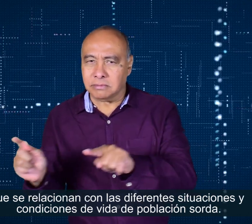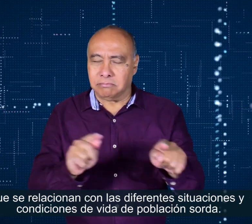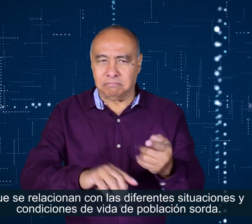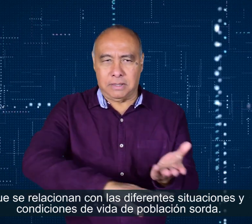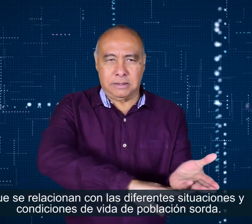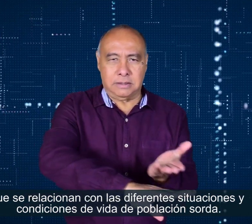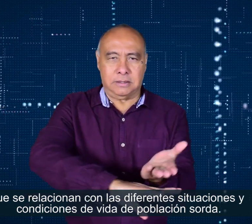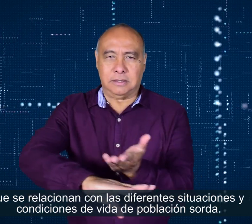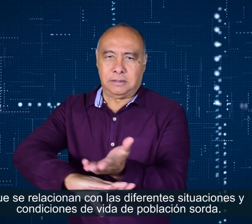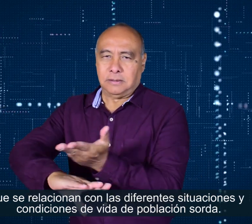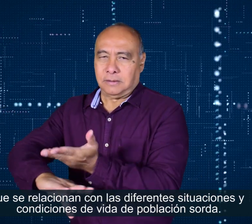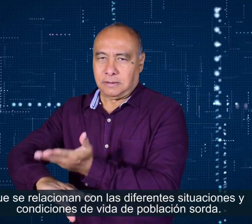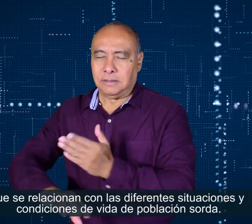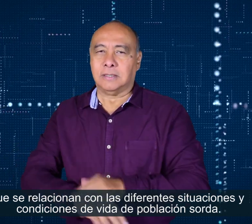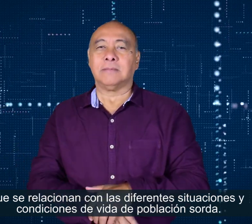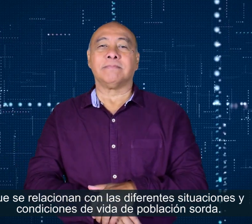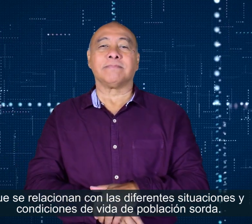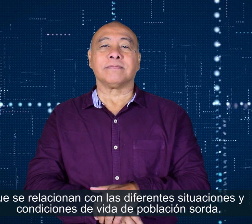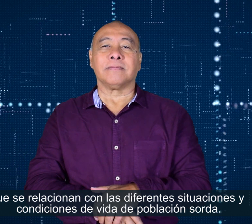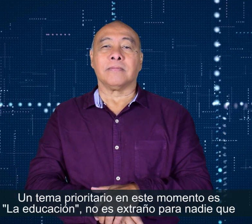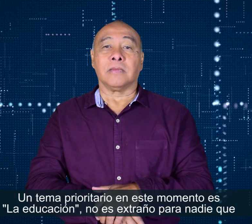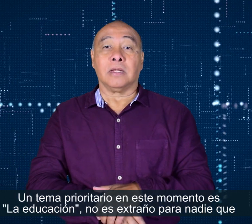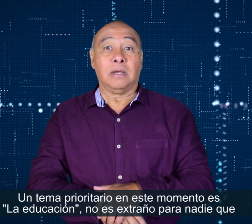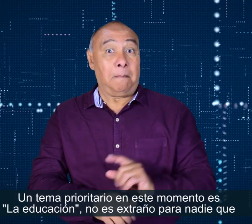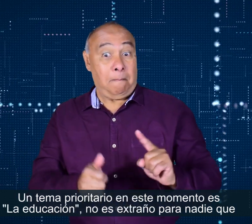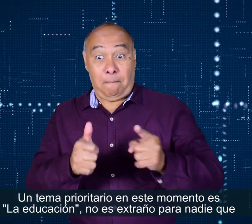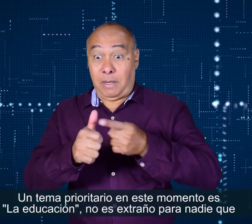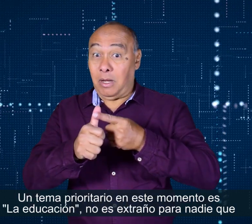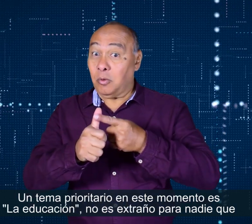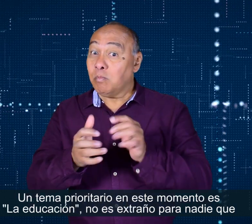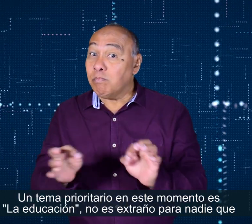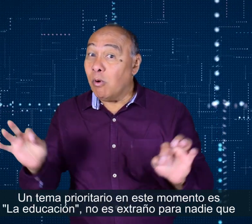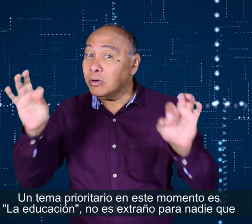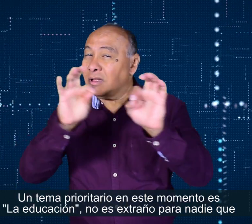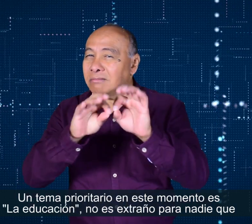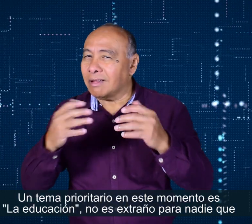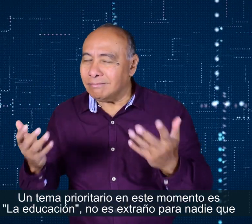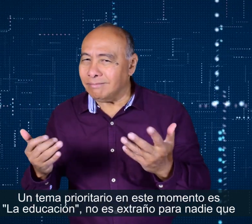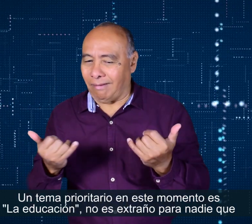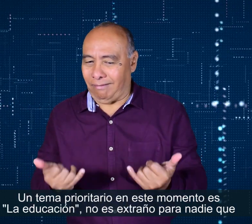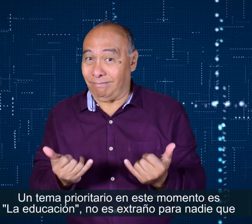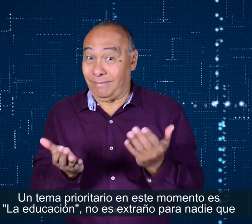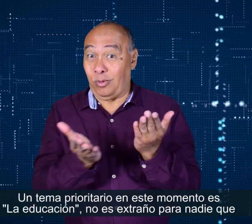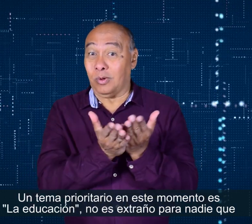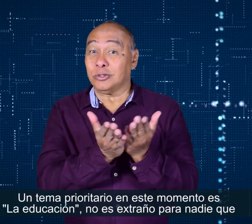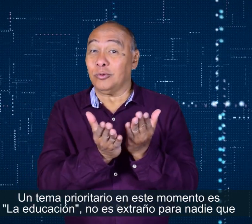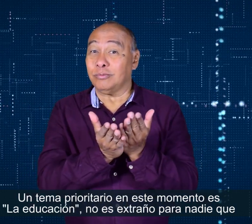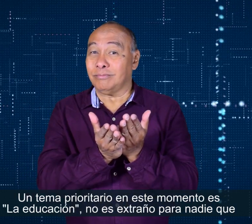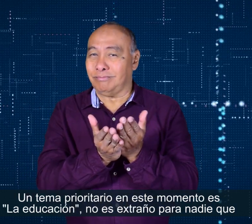situaciones y condiciones de vida de la población sorda. Un tema prioritario en este momento es la educación. No es extraño para nadie